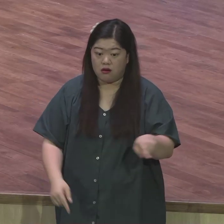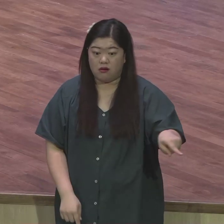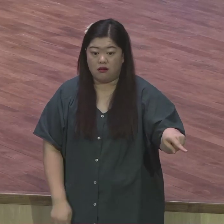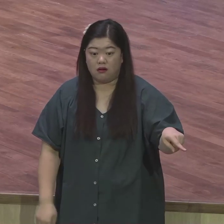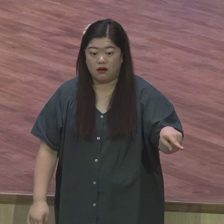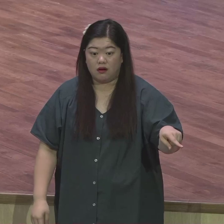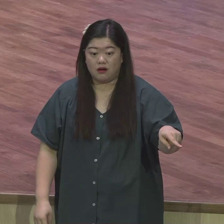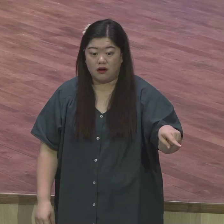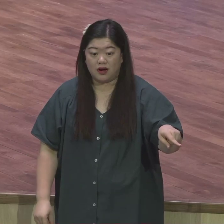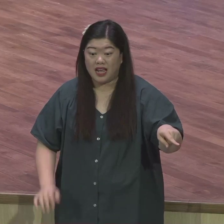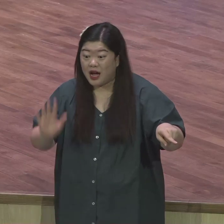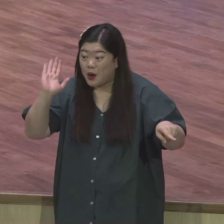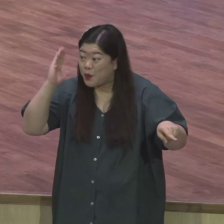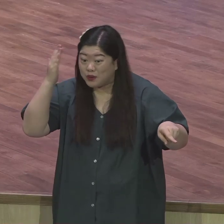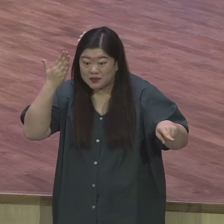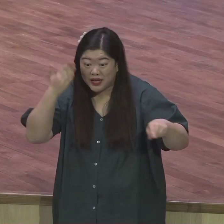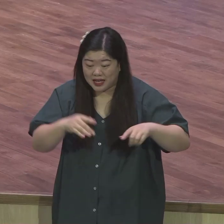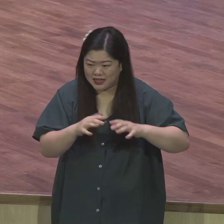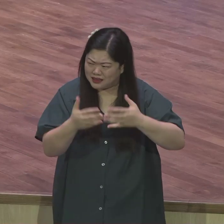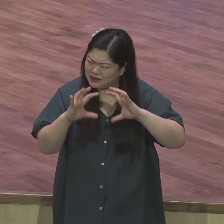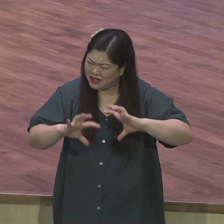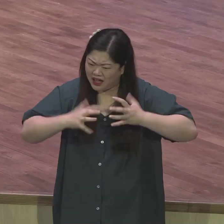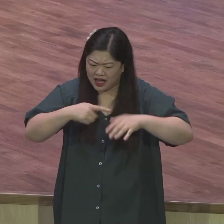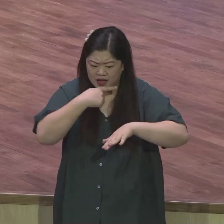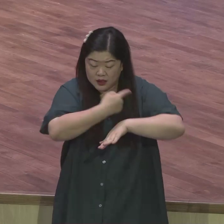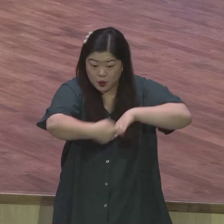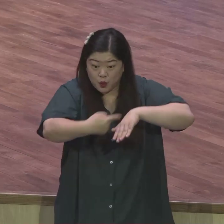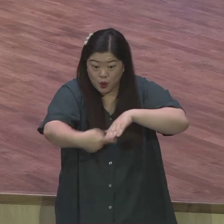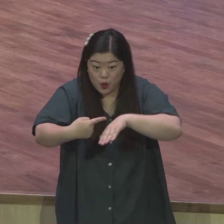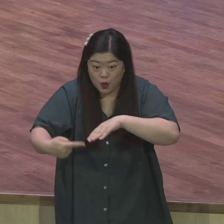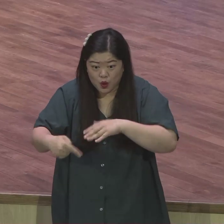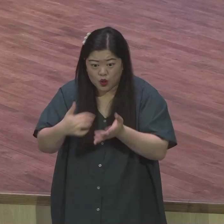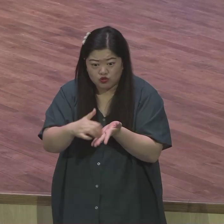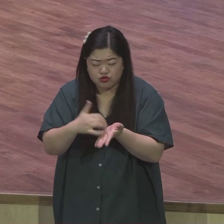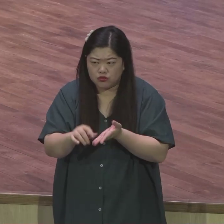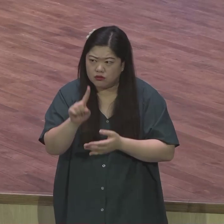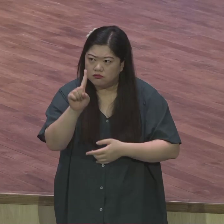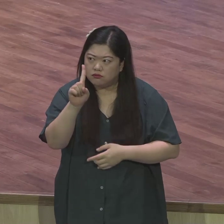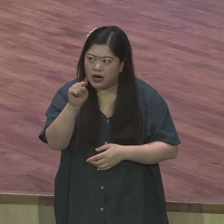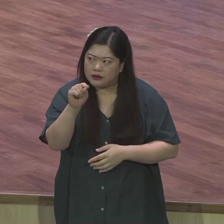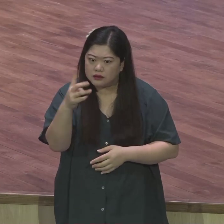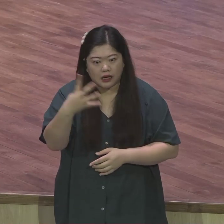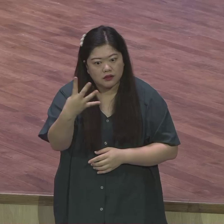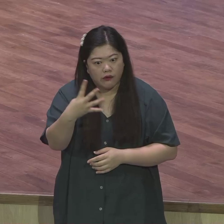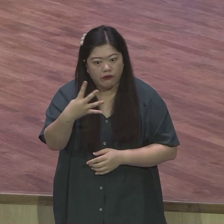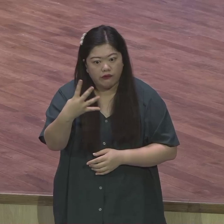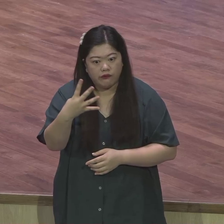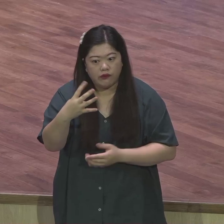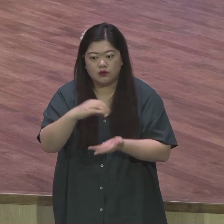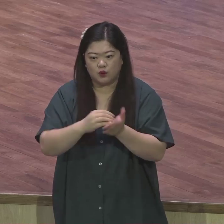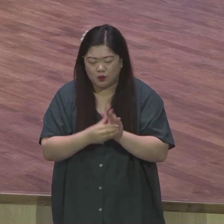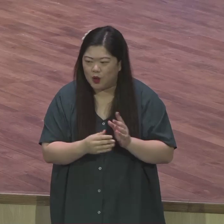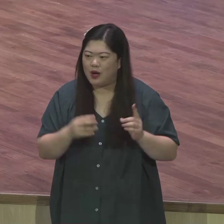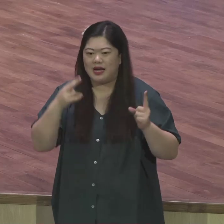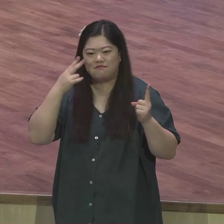요즘 만사천 종족이라나 지금 대체적으로 그렇게 나오고 있는데 만사천 종족이 지구촌에